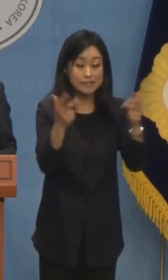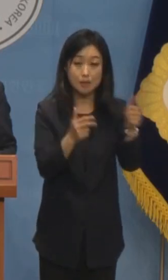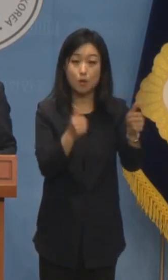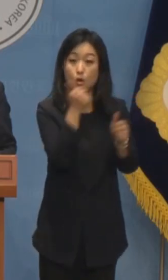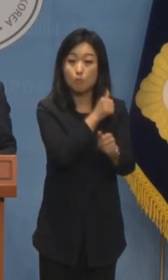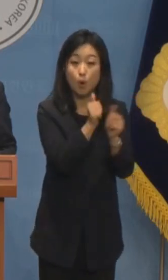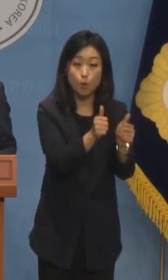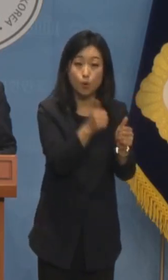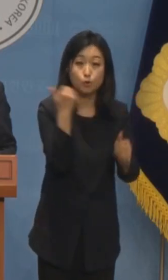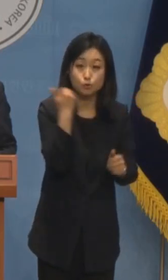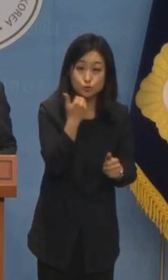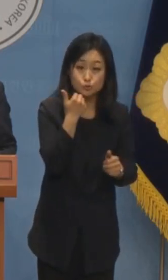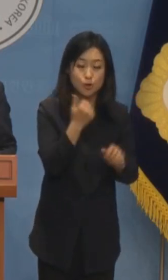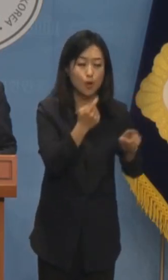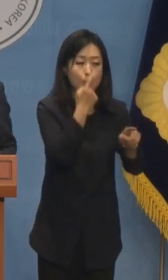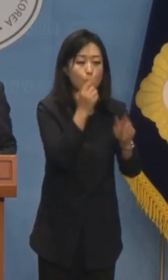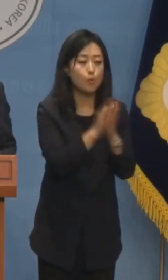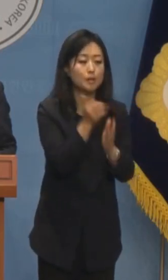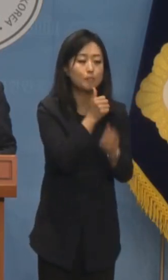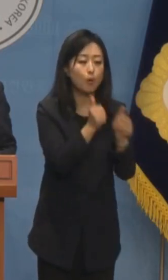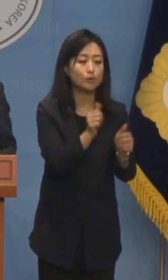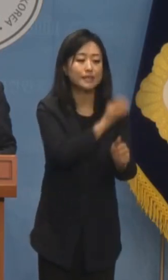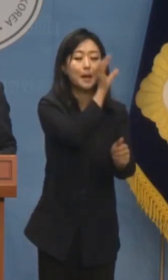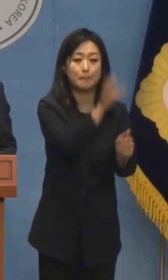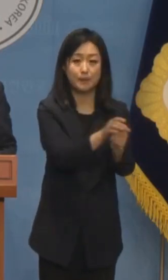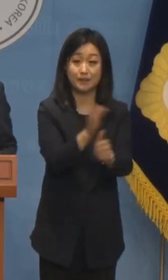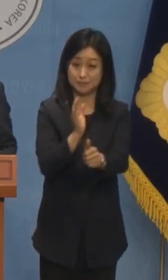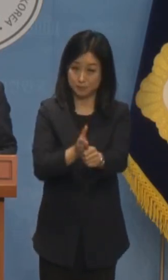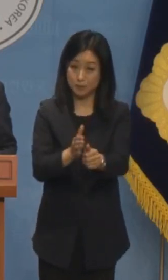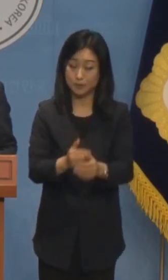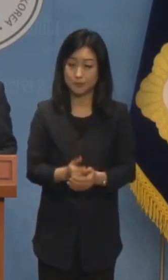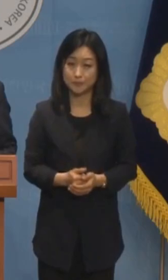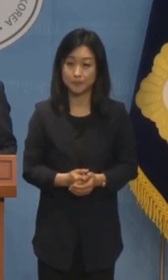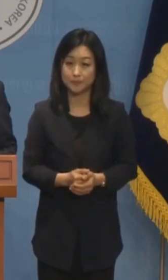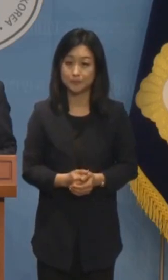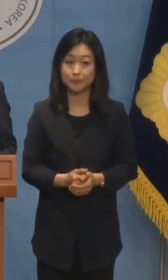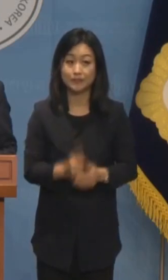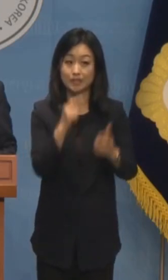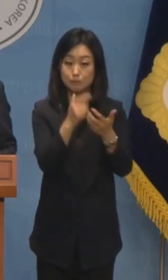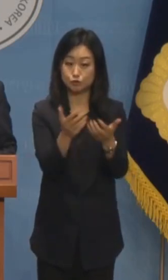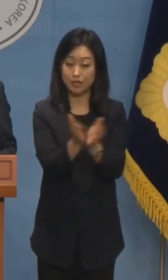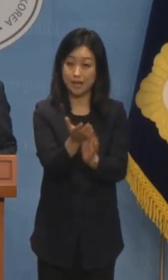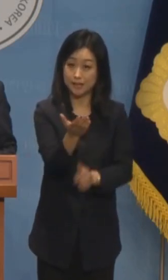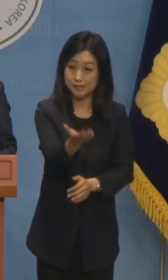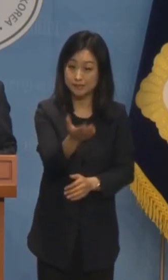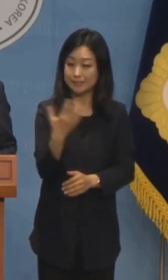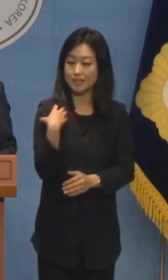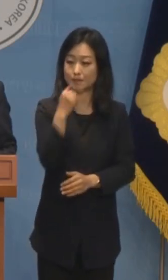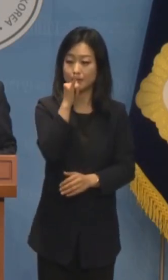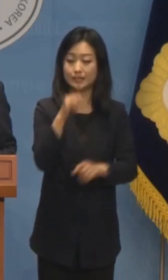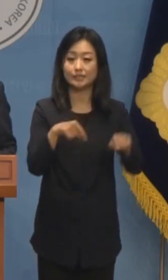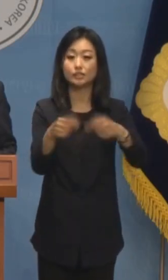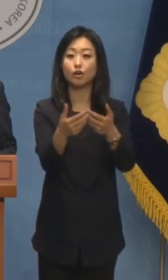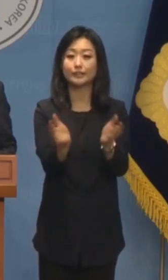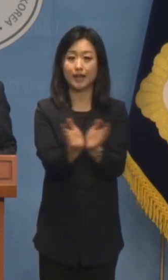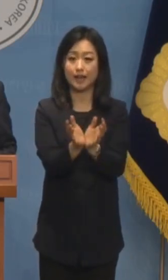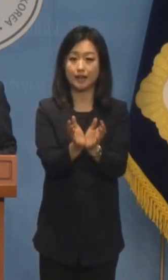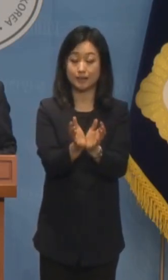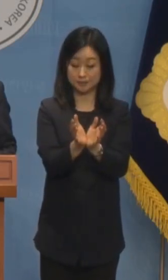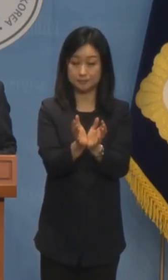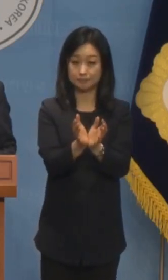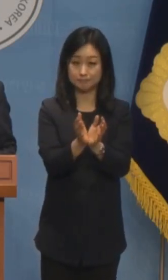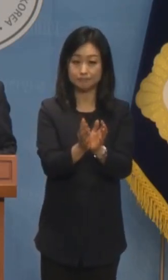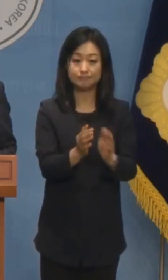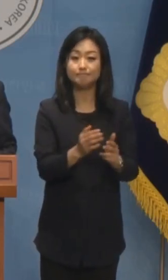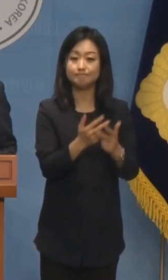변호는 이 대표의 변호인들이 할 일입니다. 민주당은 책임 있는 공당으로서 당대표